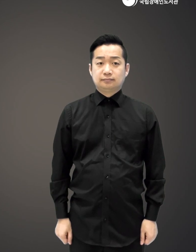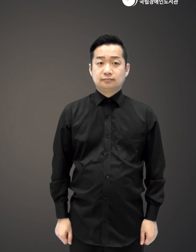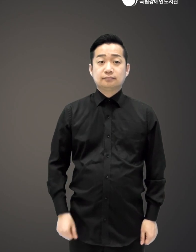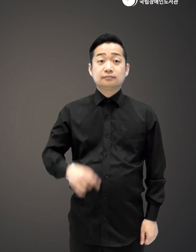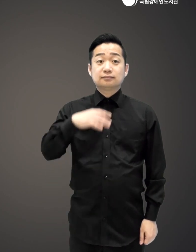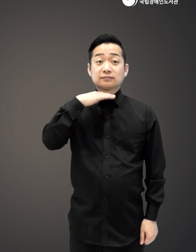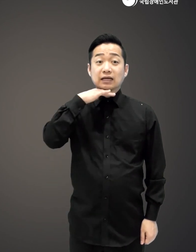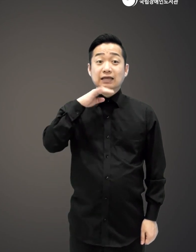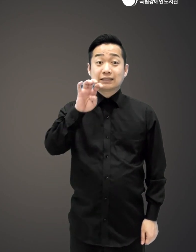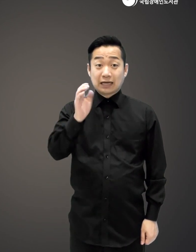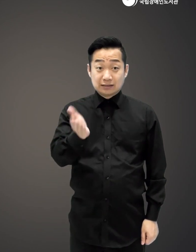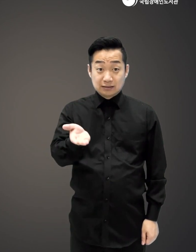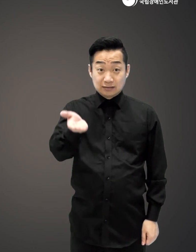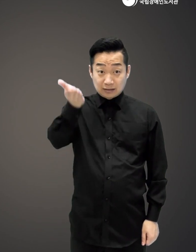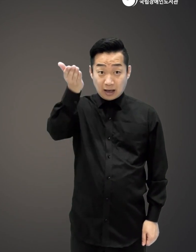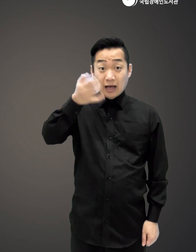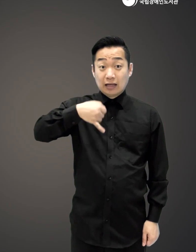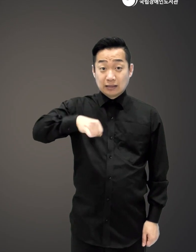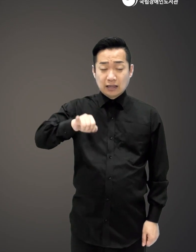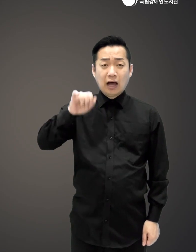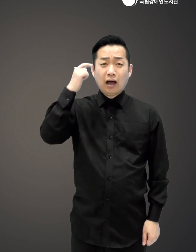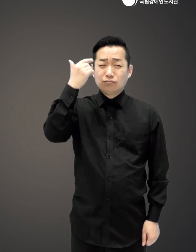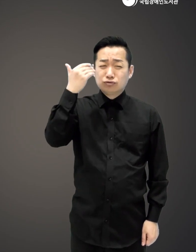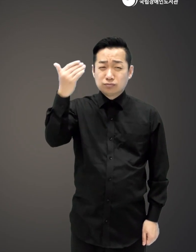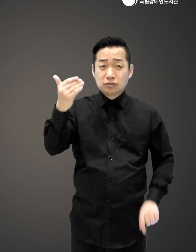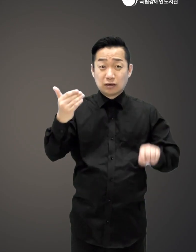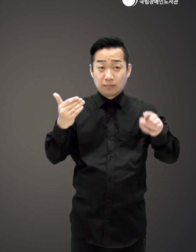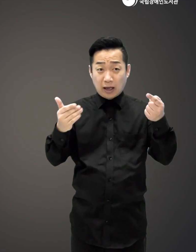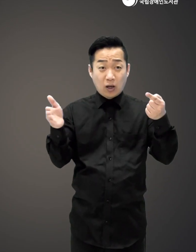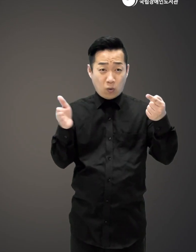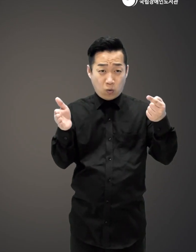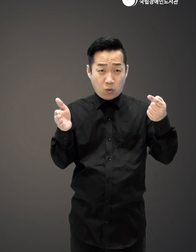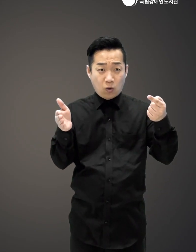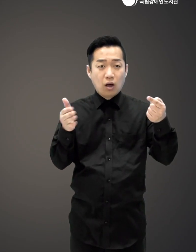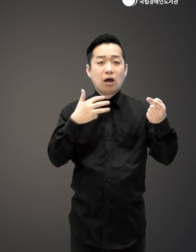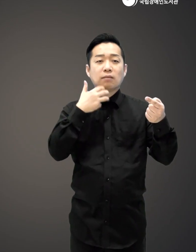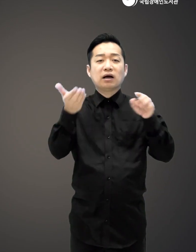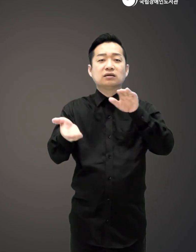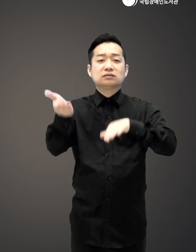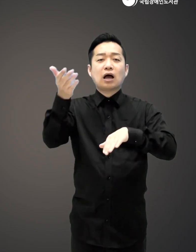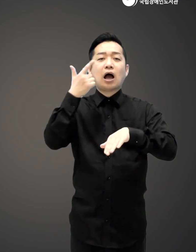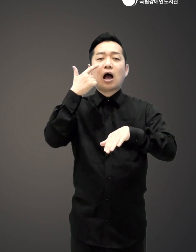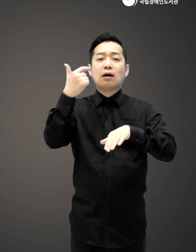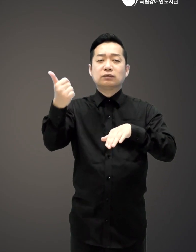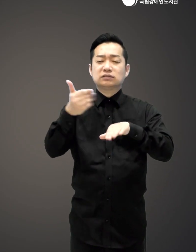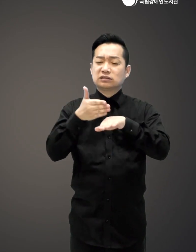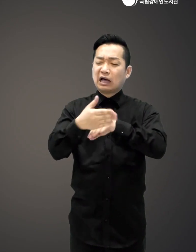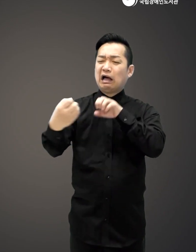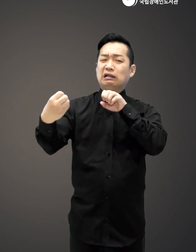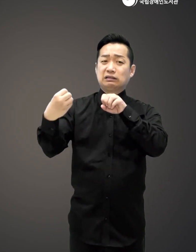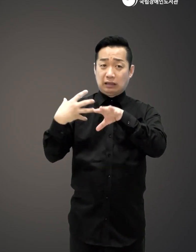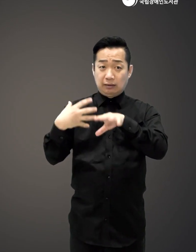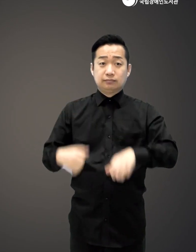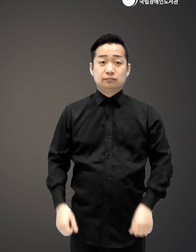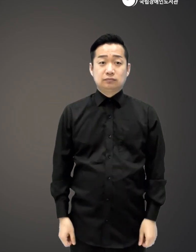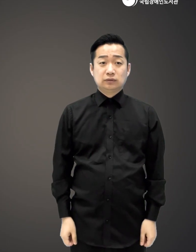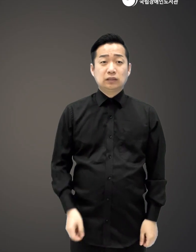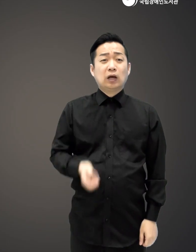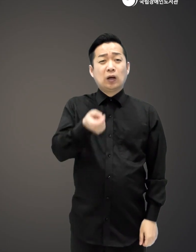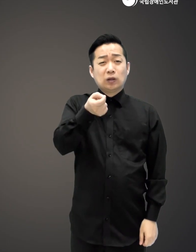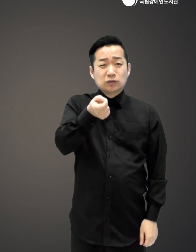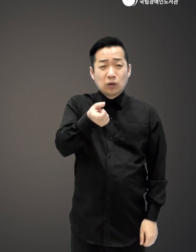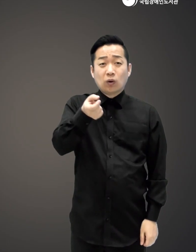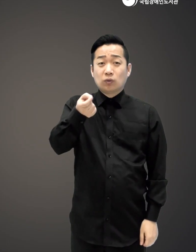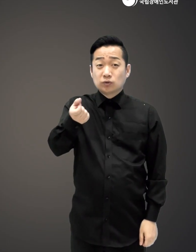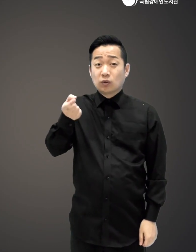마흔 넘은 딸이 건네는 100가지 질문 여든 넘은 아버지가 건네는 뒤늦은 대답 그렇게